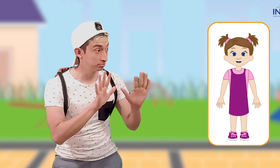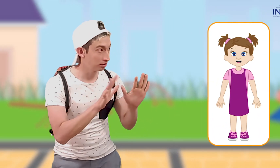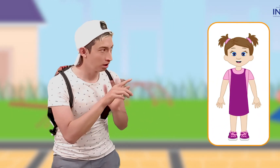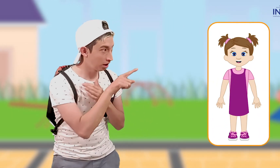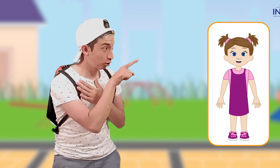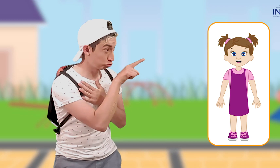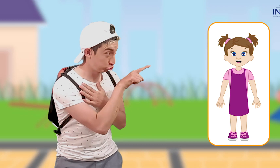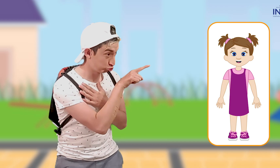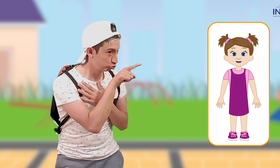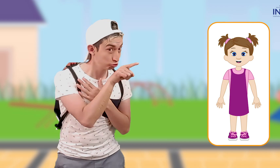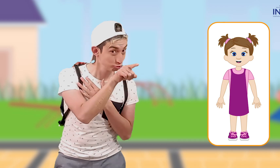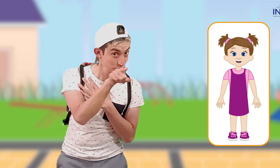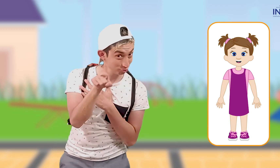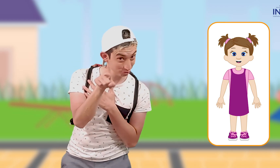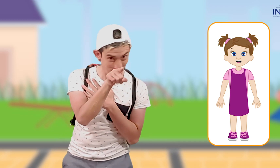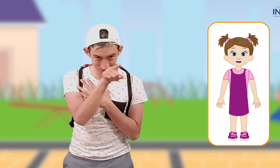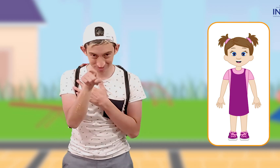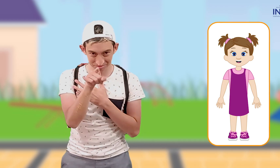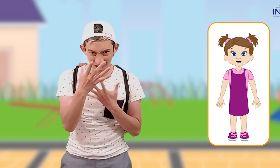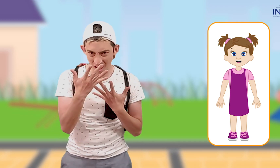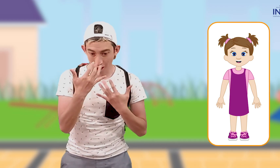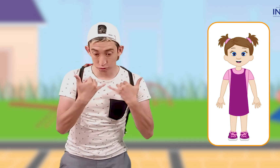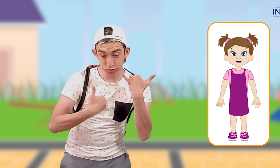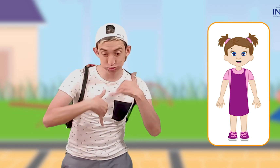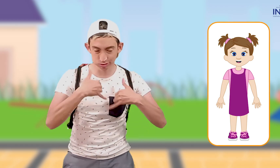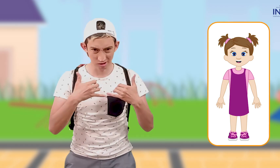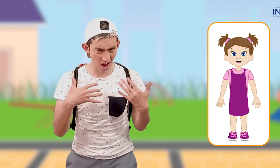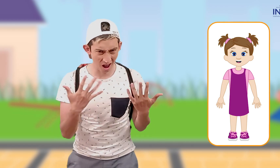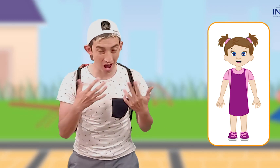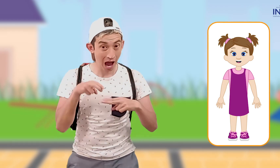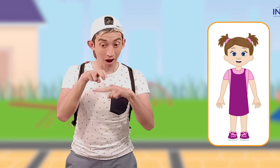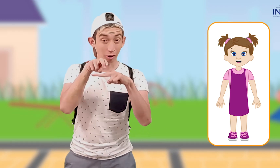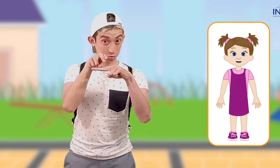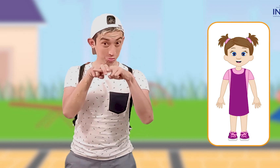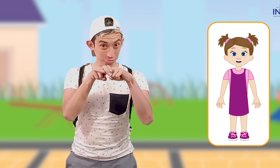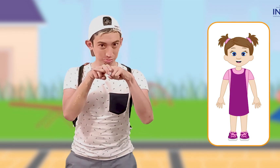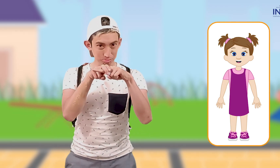Lady, ¿y ustedes? Para jugar, deberán pasar por debajo de la silla.